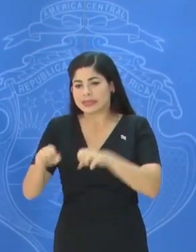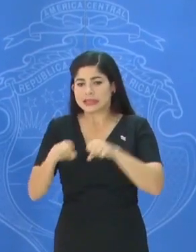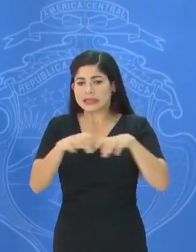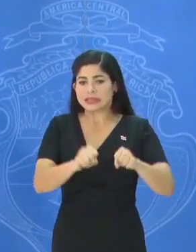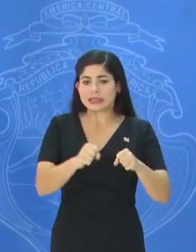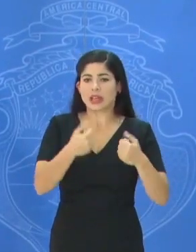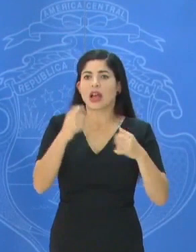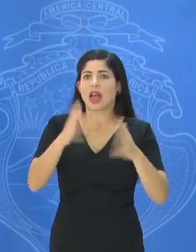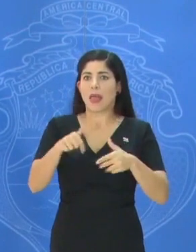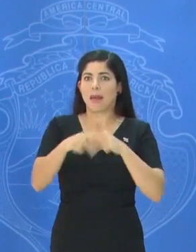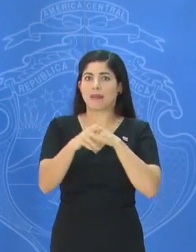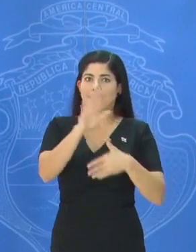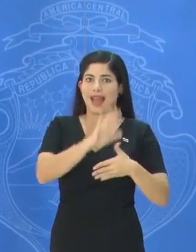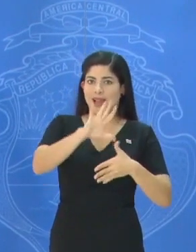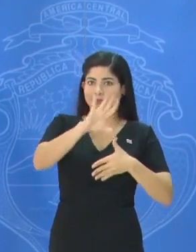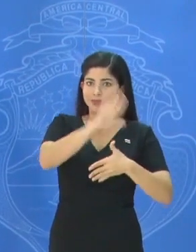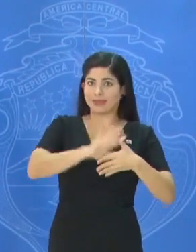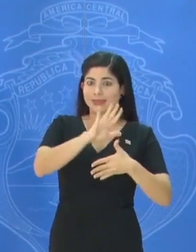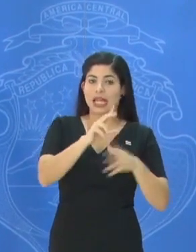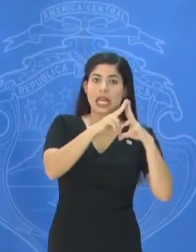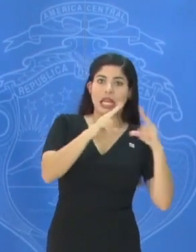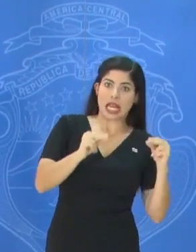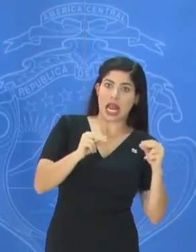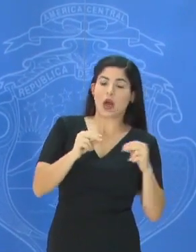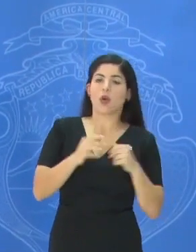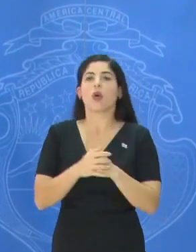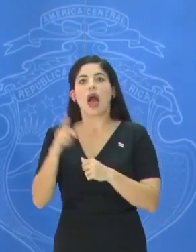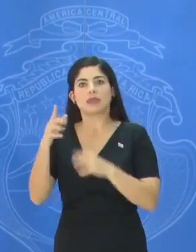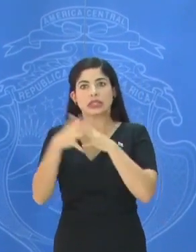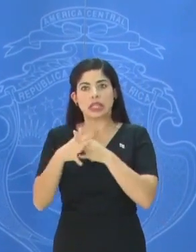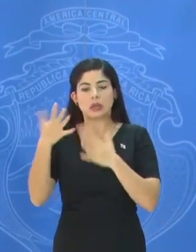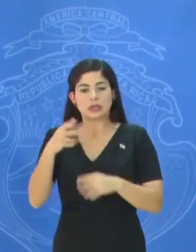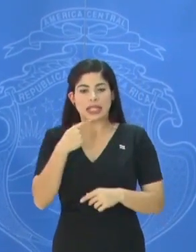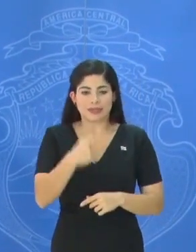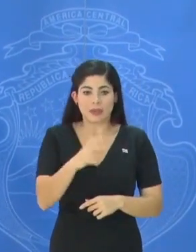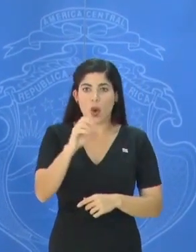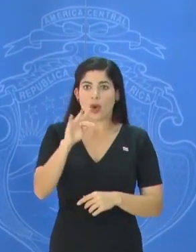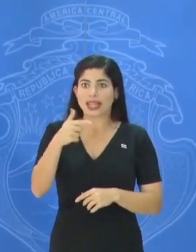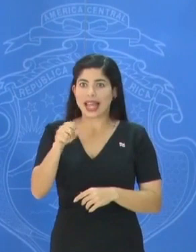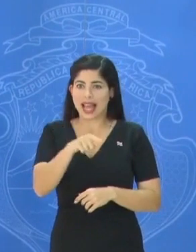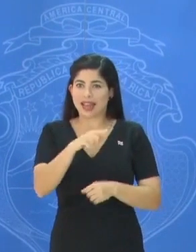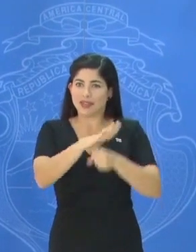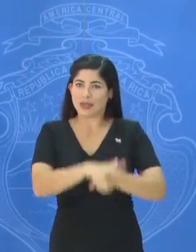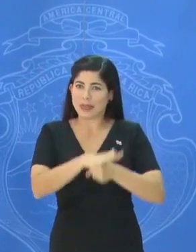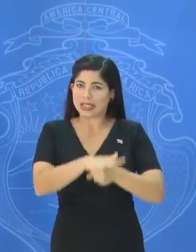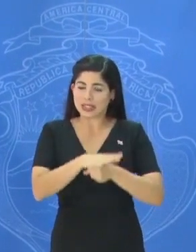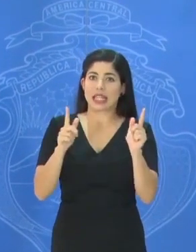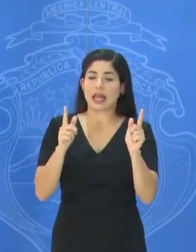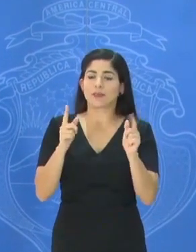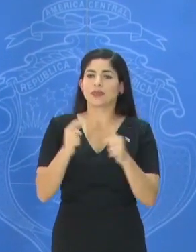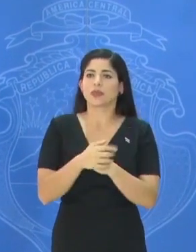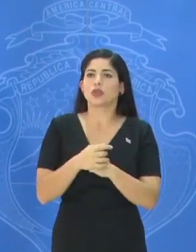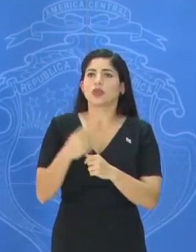norteamericano, quien fue contundente en señalar que seguirán sancionando a los violadores de derechos humanos.